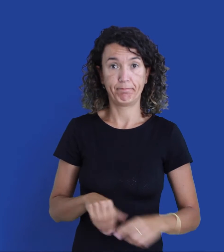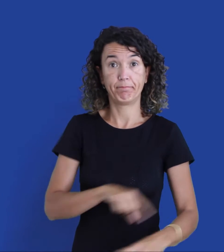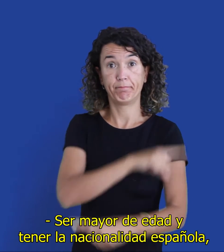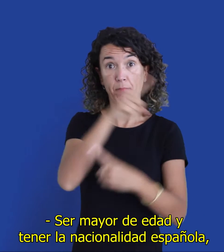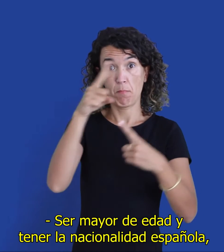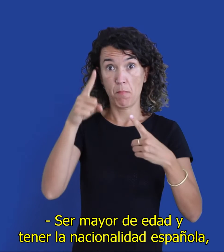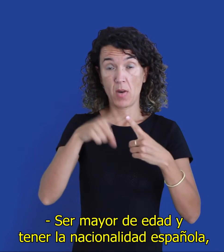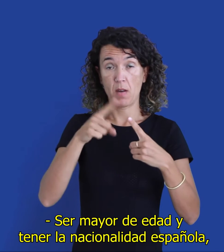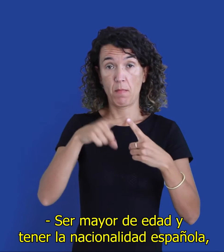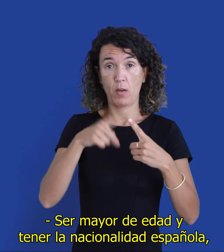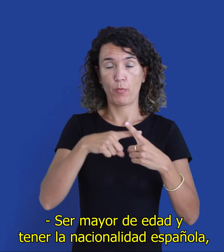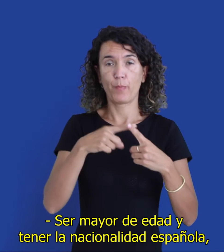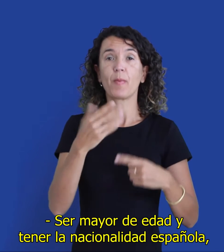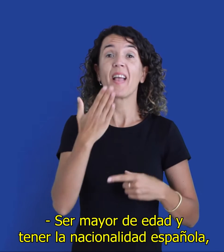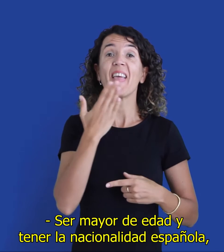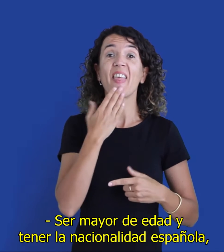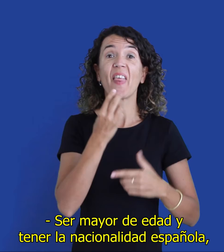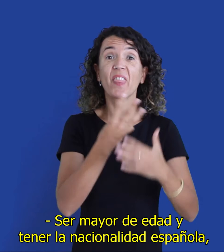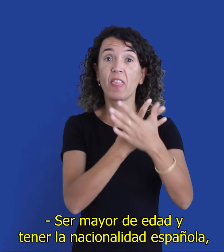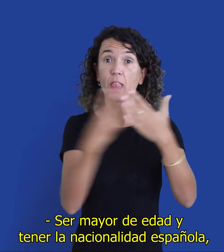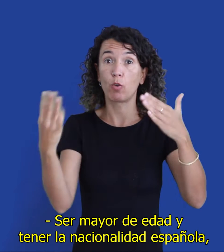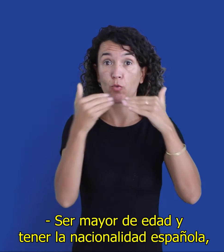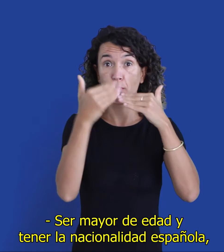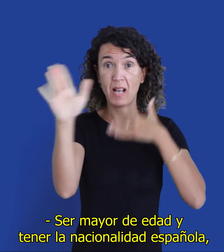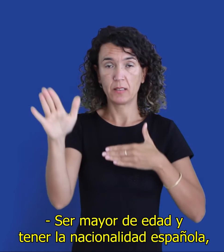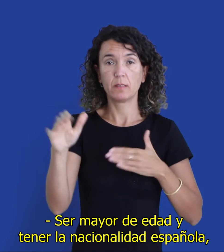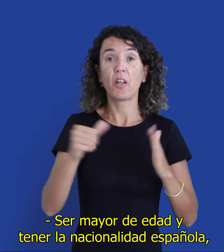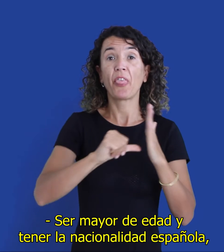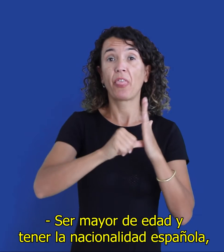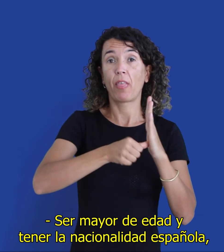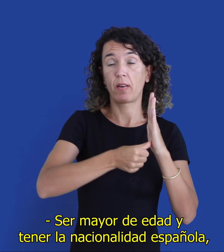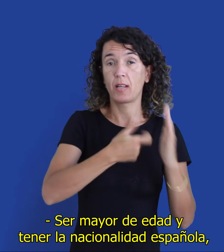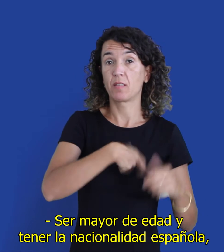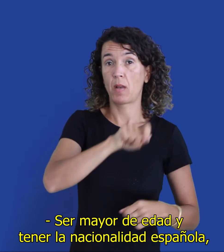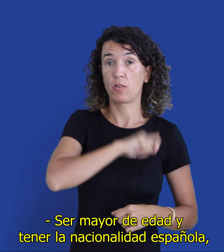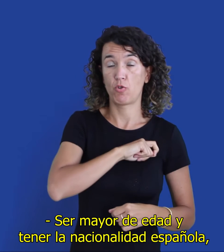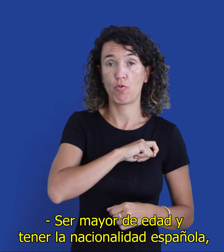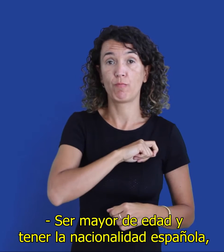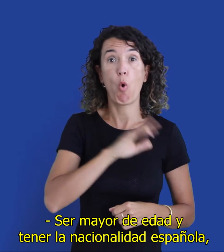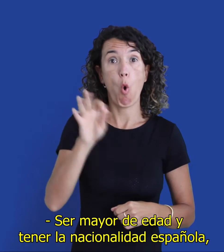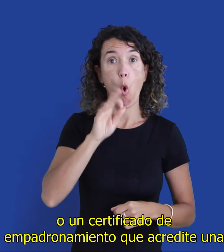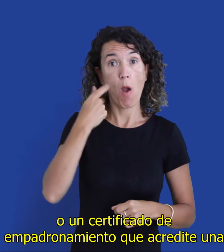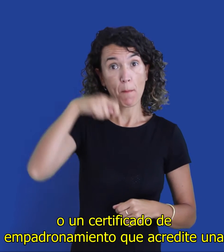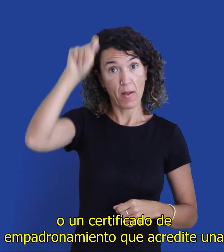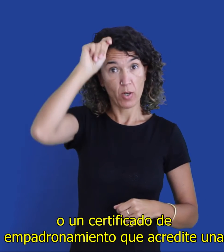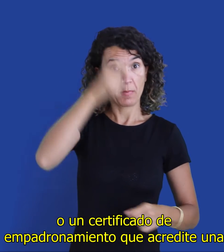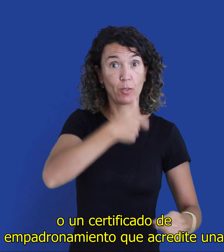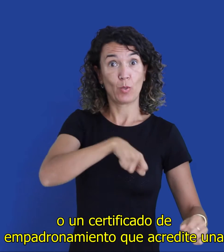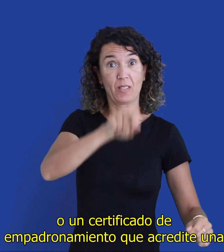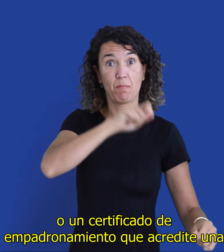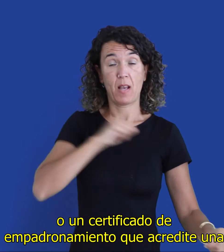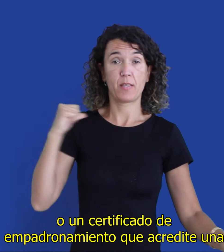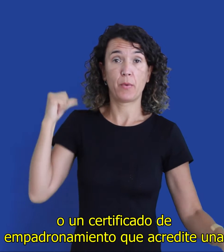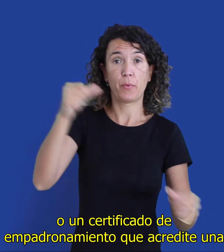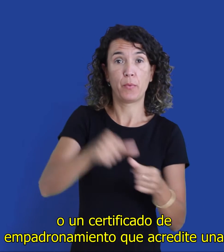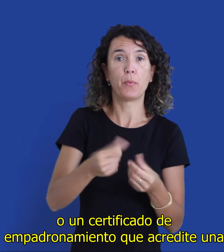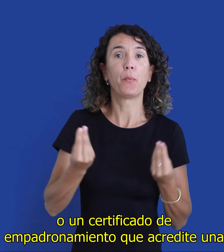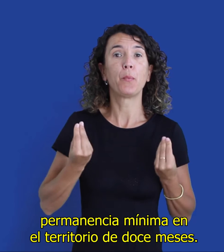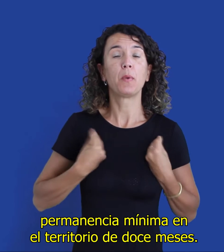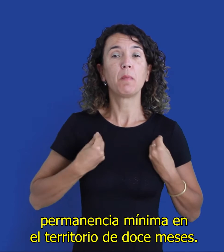siendo estos Ser mayor de edad y tener la nacionalidad española o un certificado de